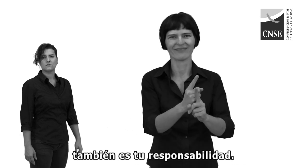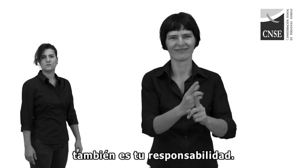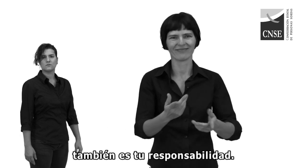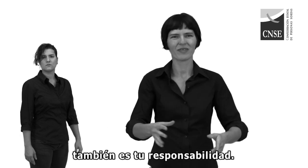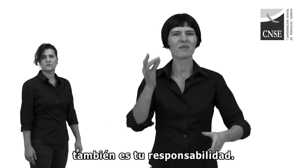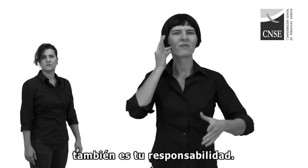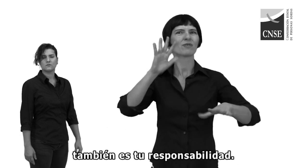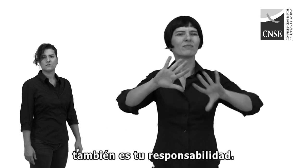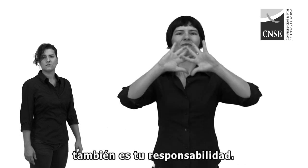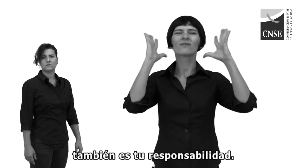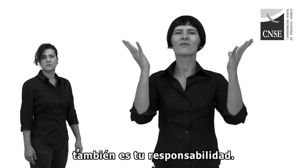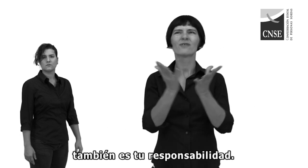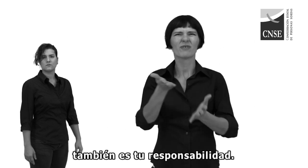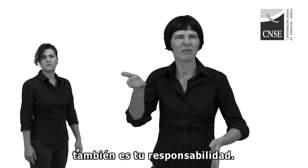también es tu responsabilidad.